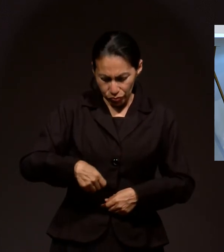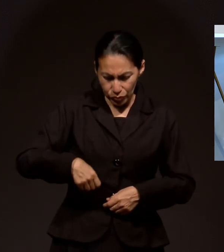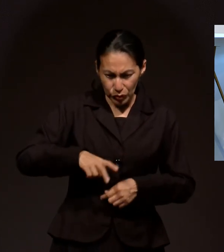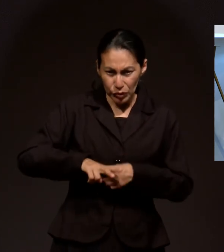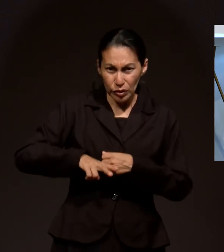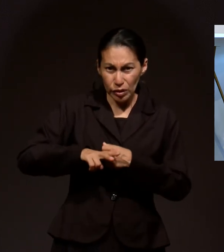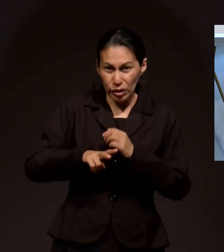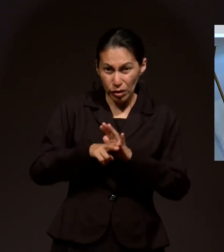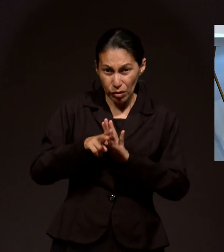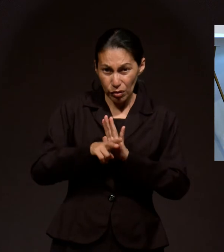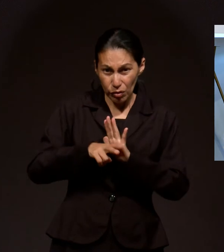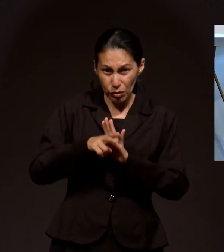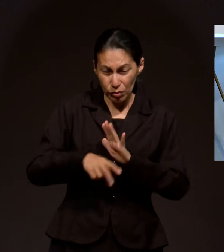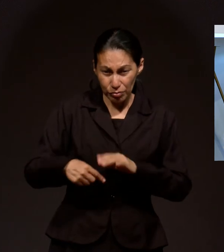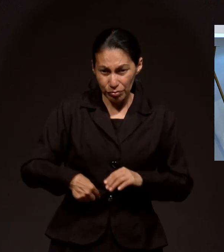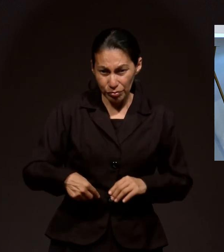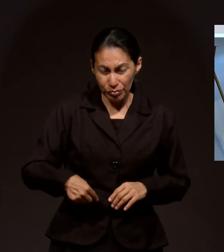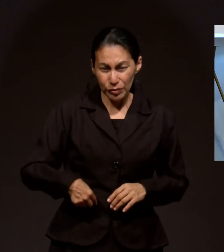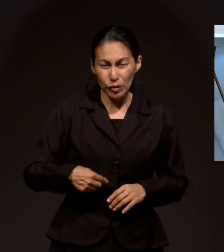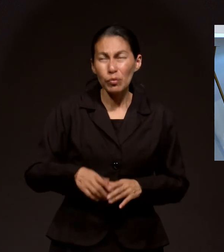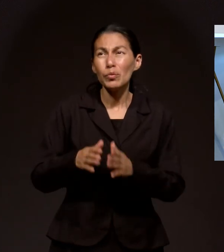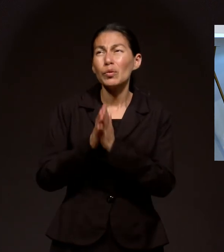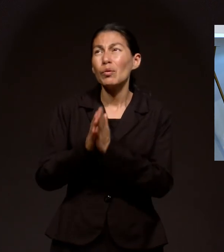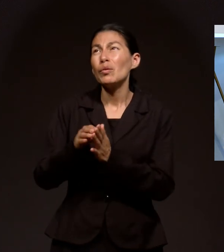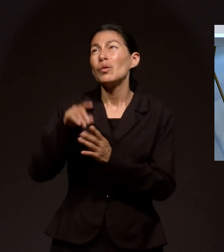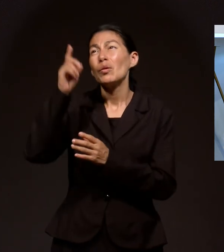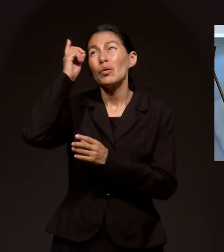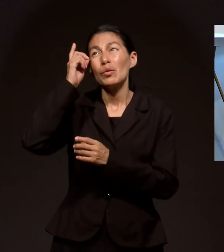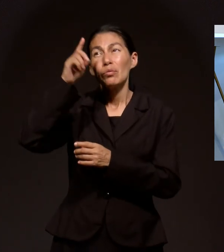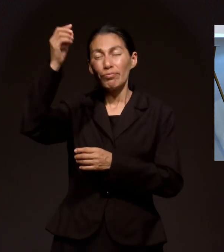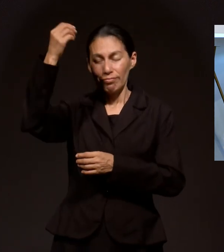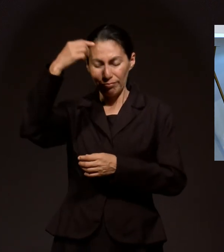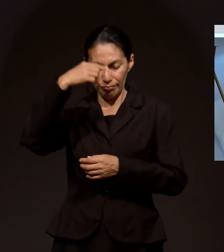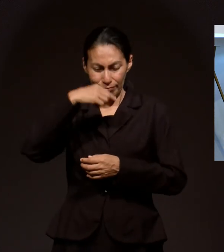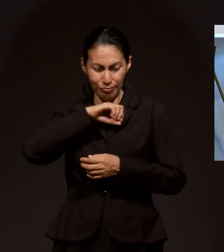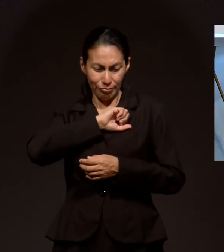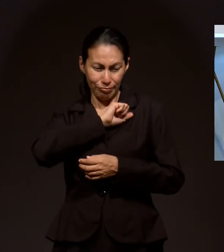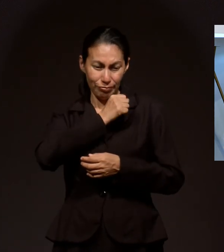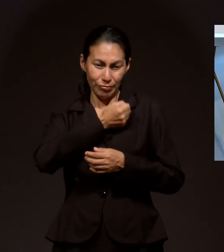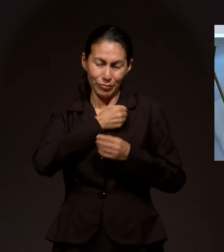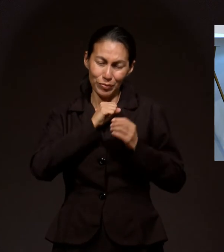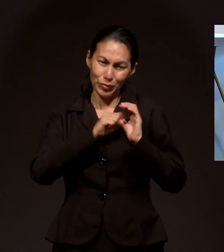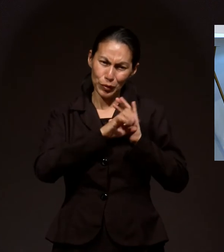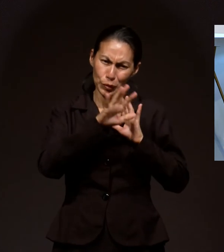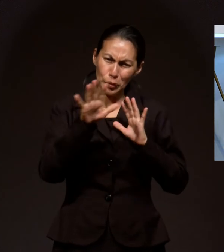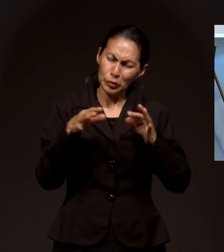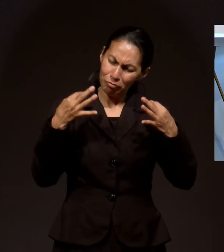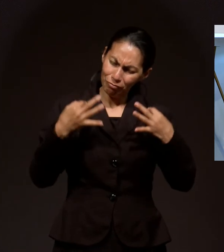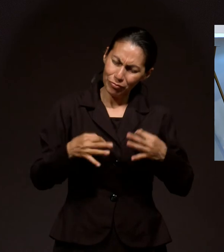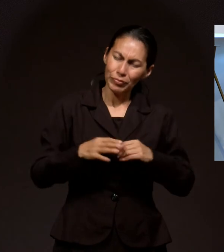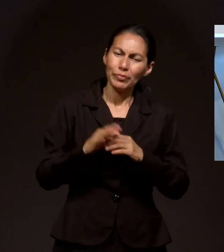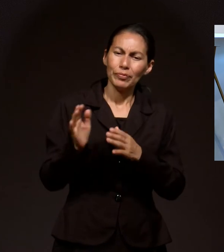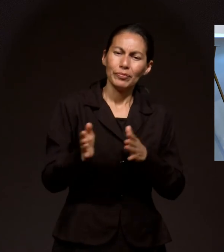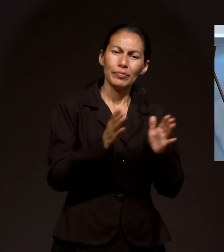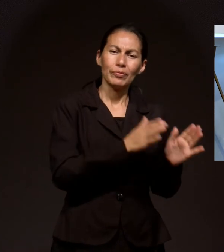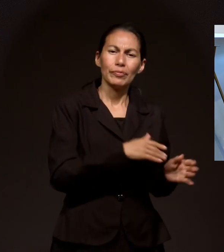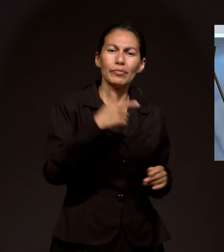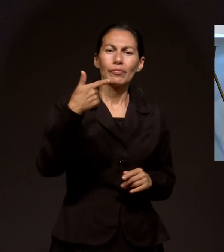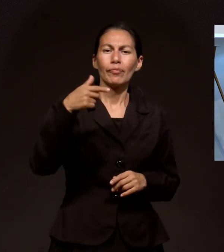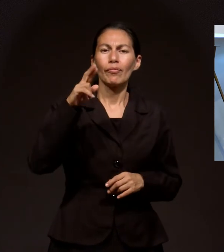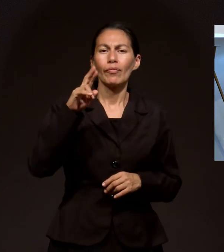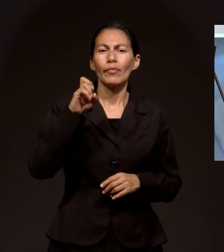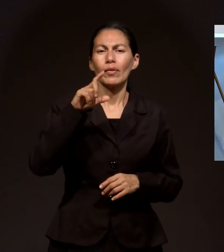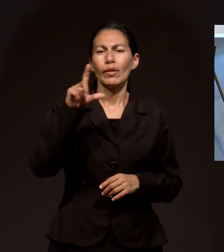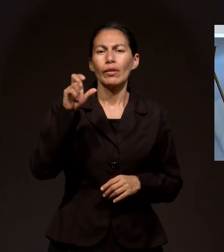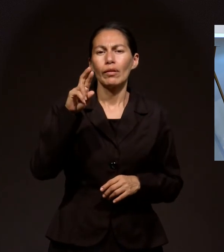ultrasonido Y necesito a mi Dios Que se manifieste En mi salud Guillermina Moreno Buenas noches Les pido de